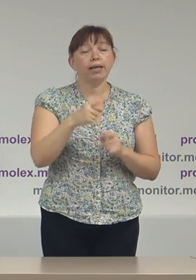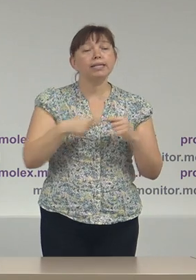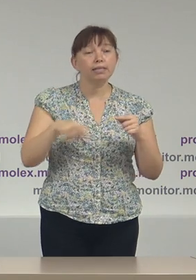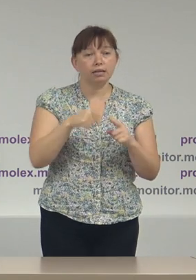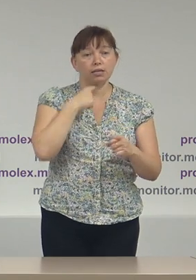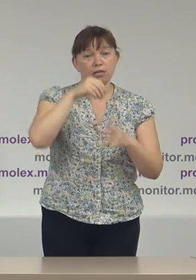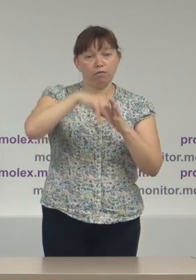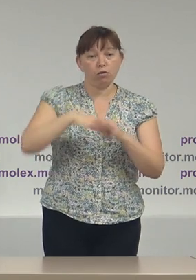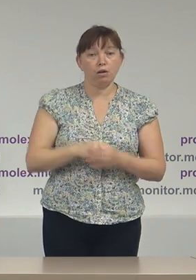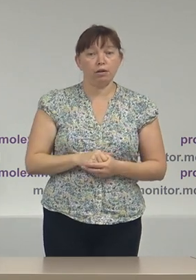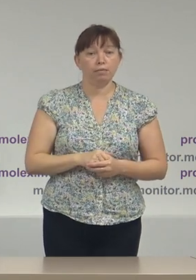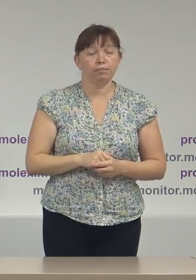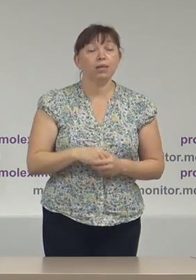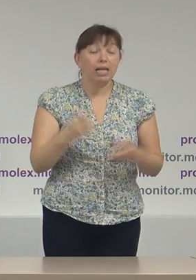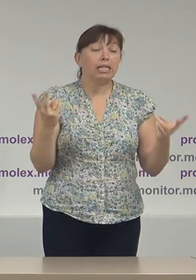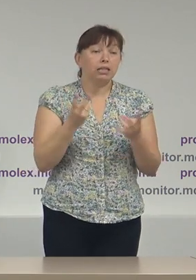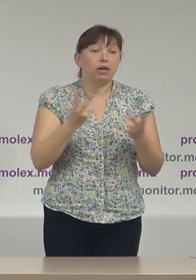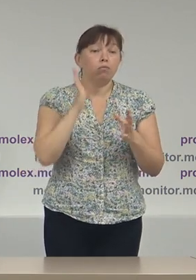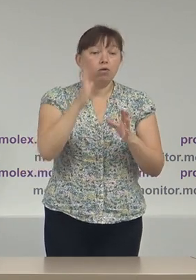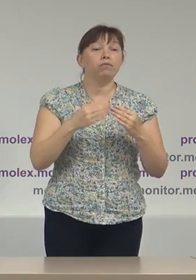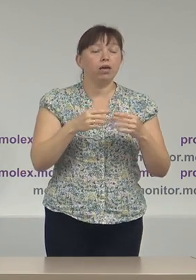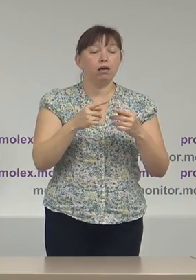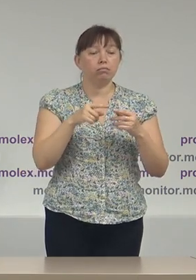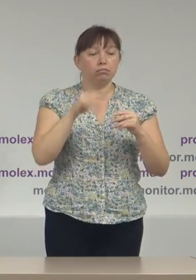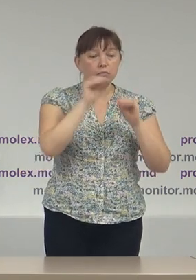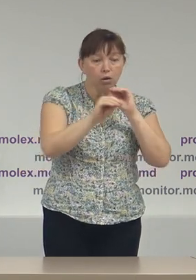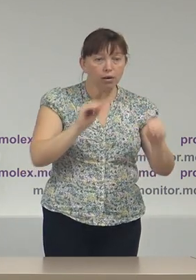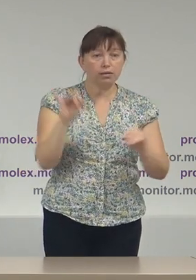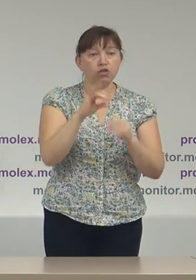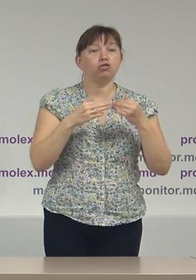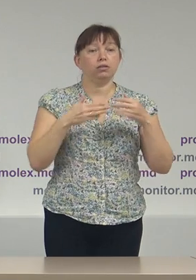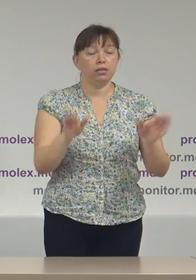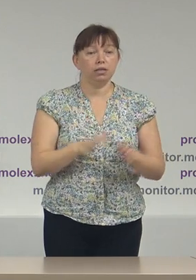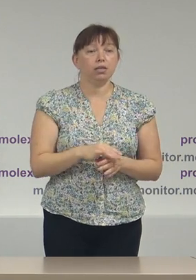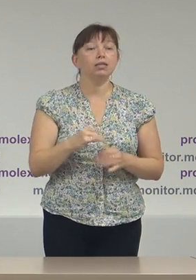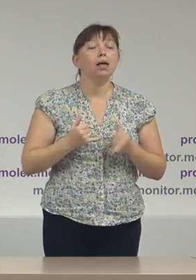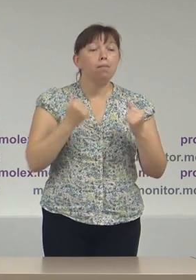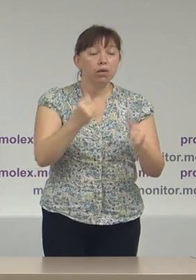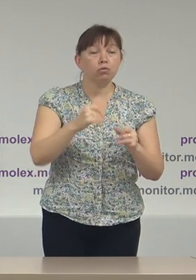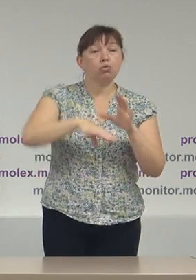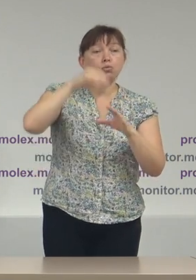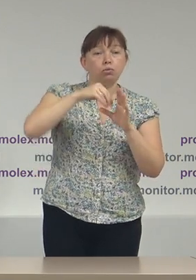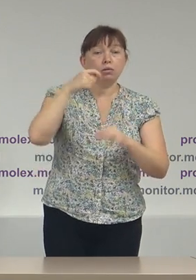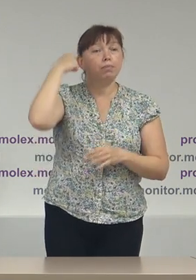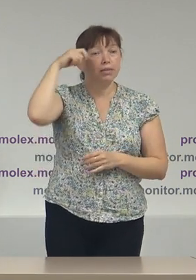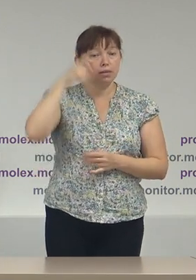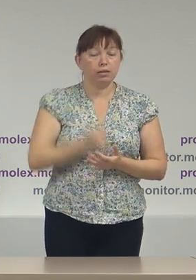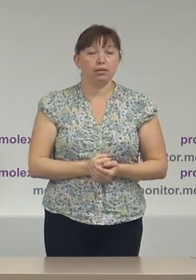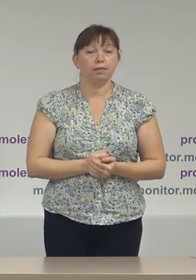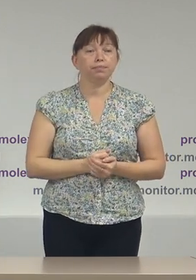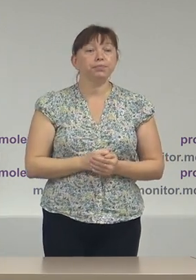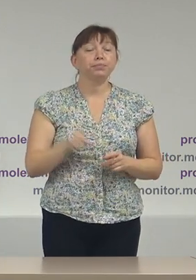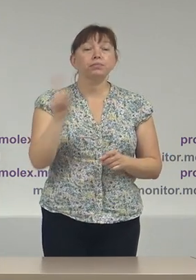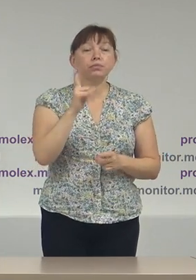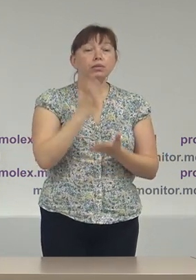ar trebui să fie organizate și deschise pentru scrutinul prezidențial. Legat de constituirea